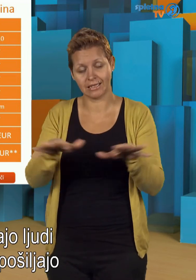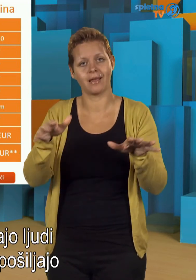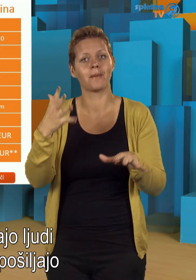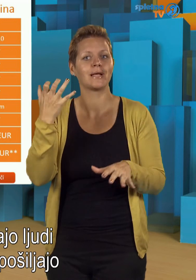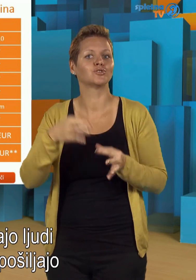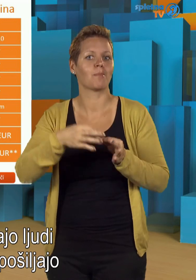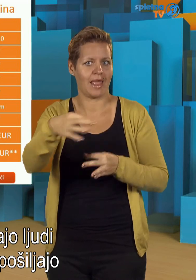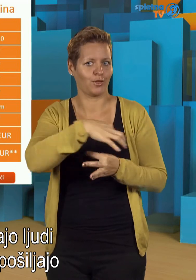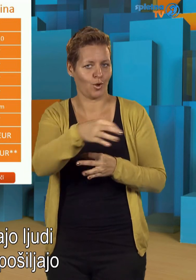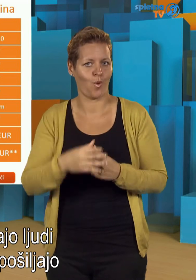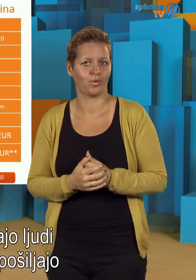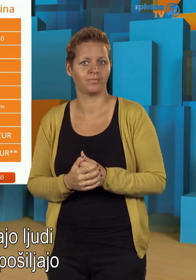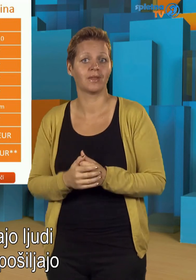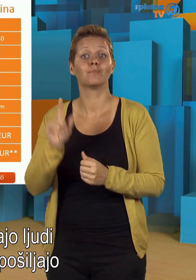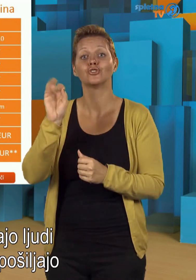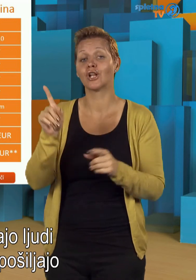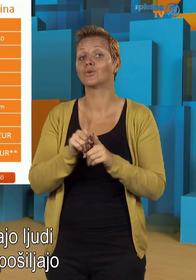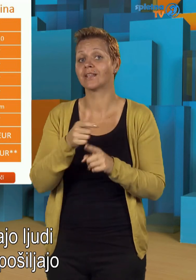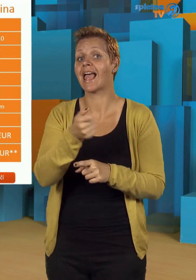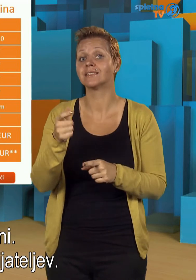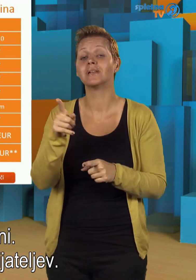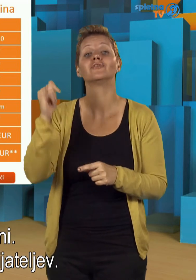pošiljajo tudi SMS-e v tujini.